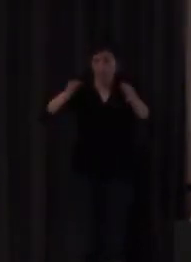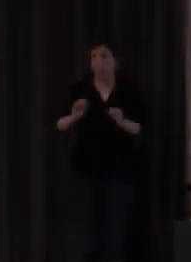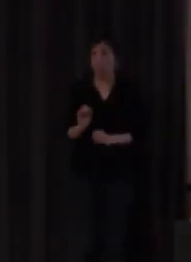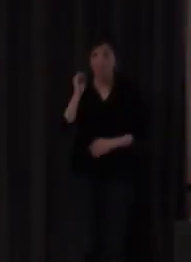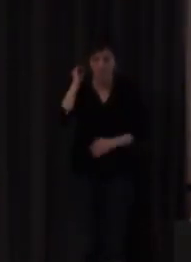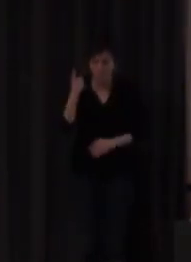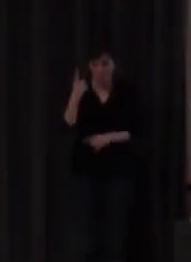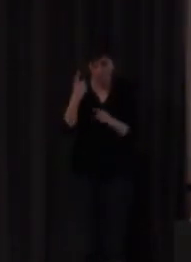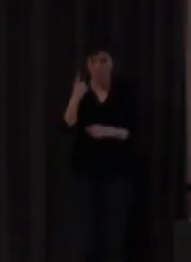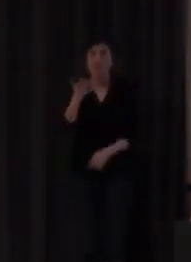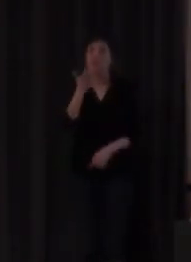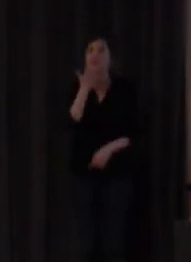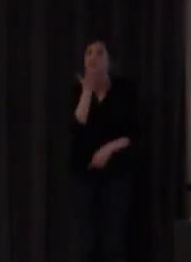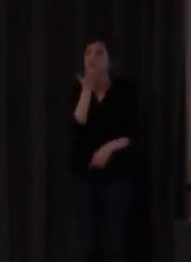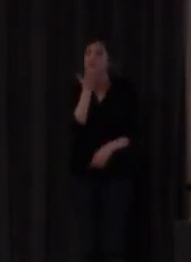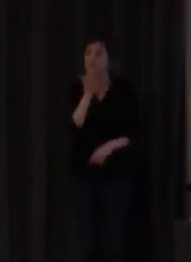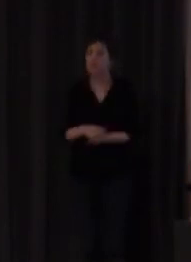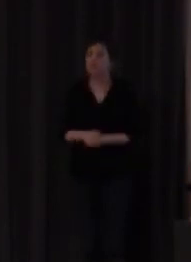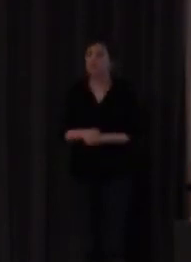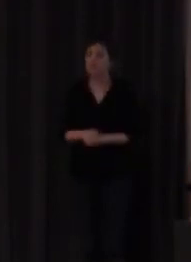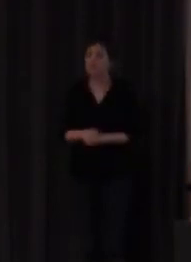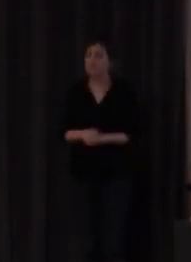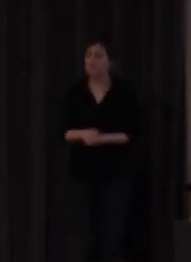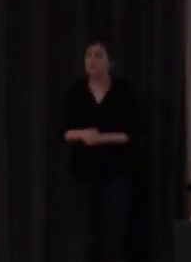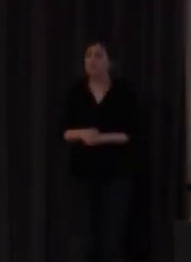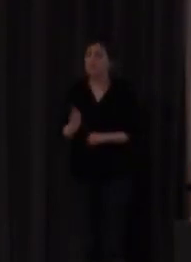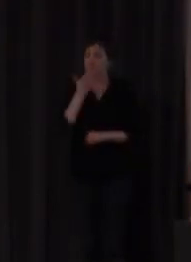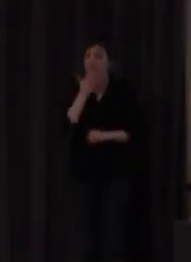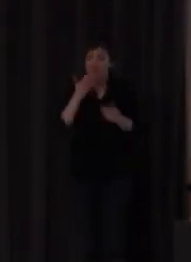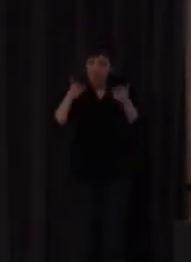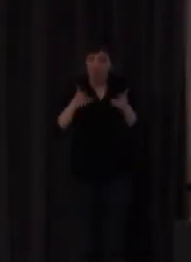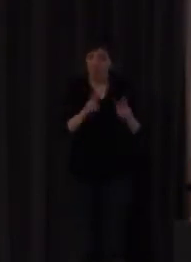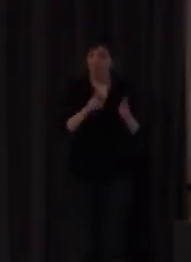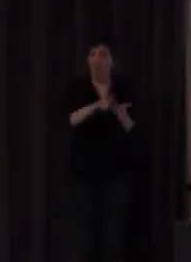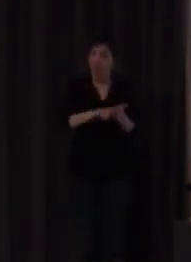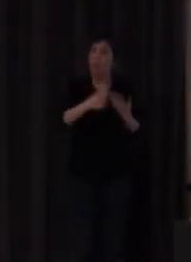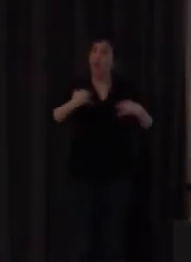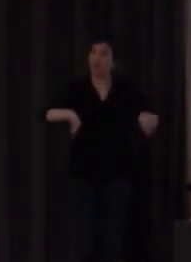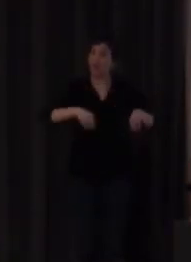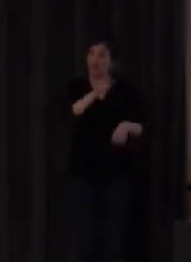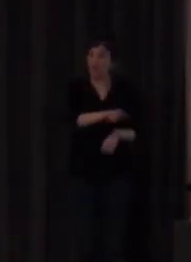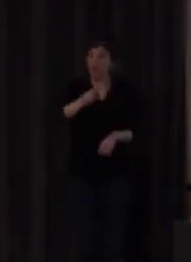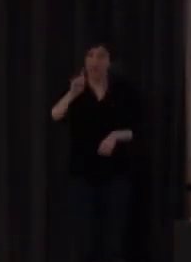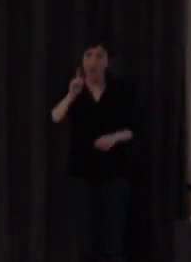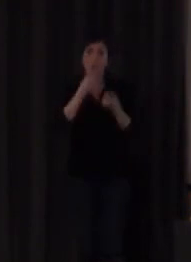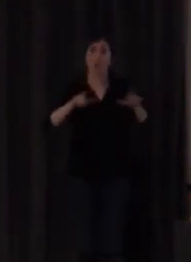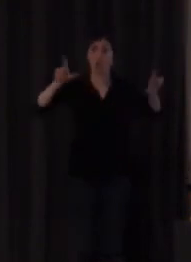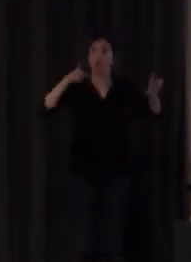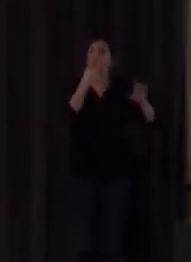si dejasen que la lengua natural de los sordos fuese la protagonista desde bien pequeños